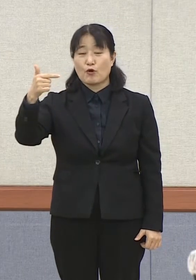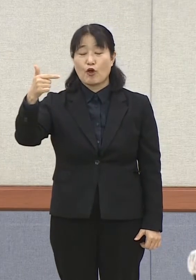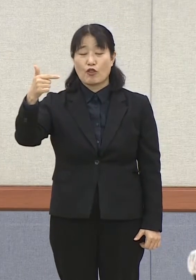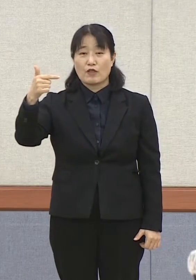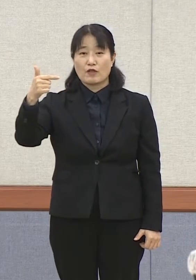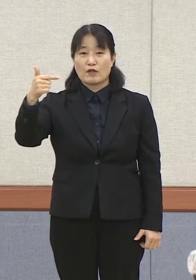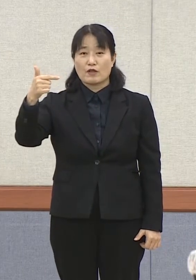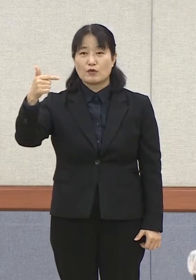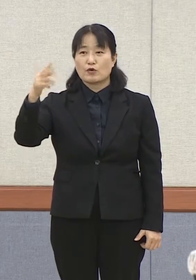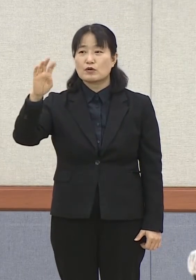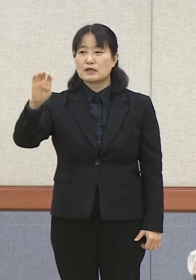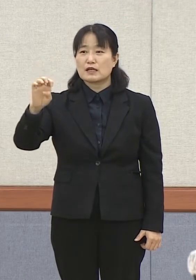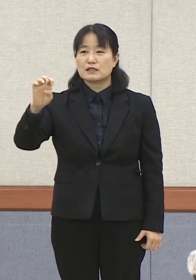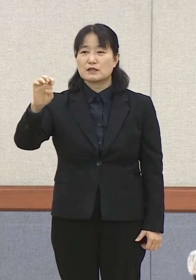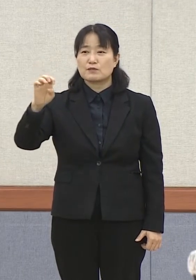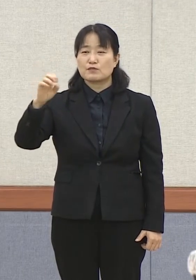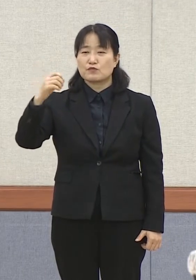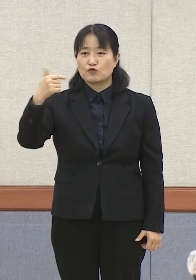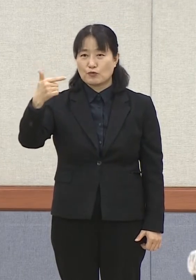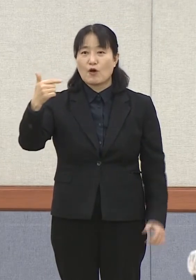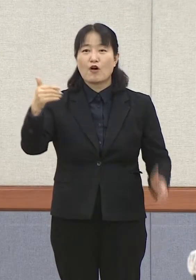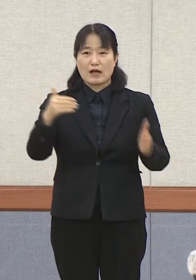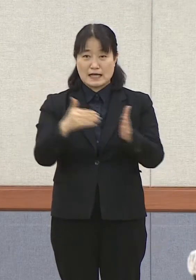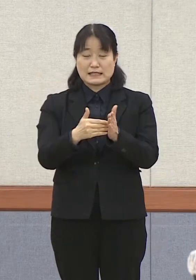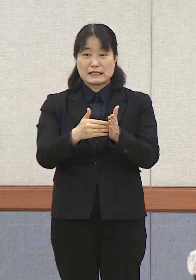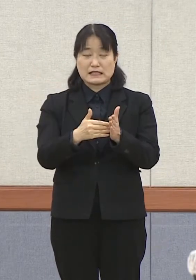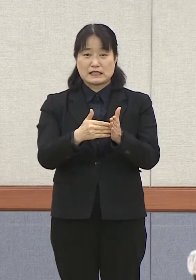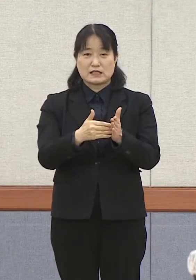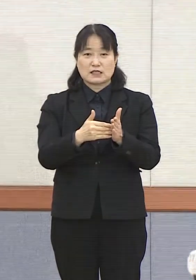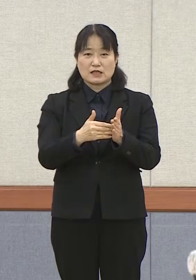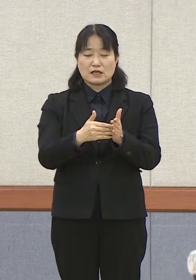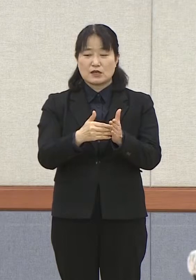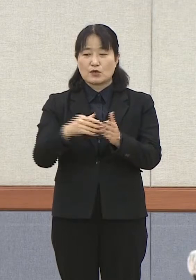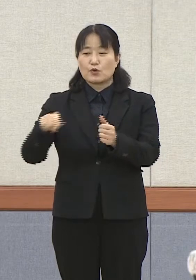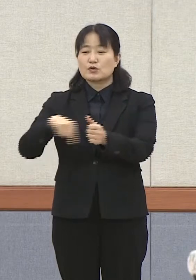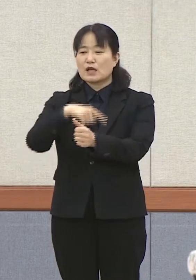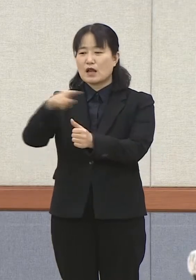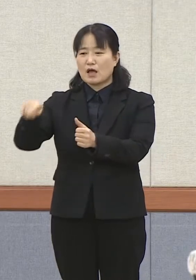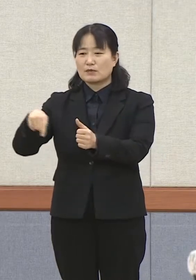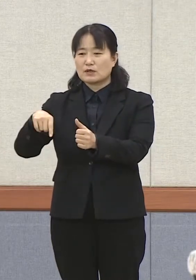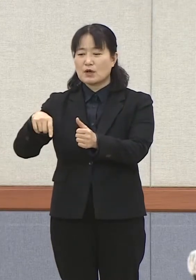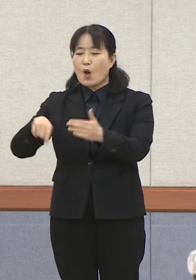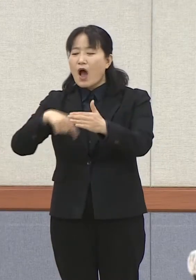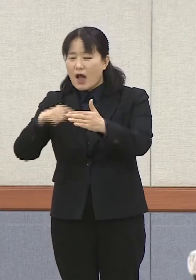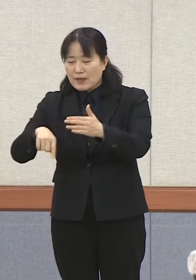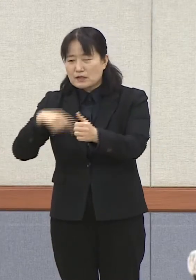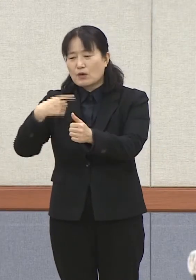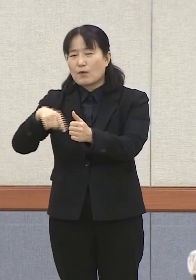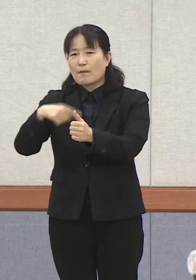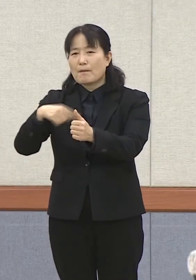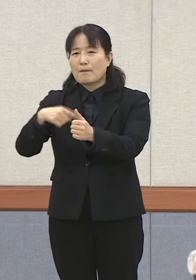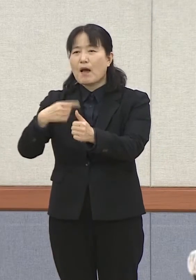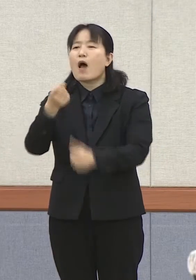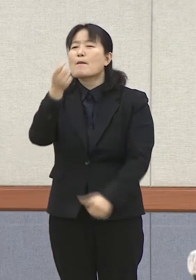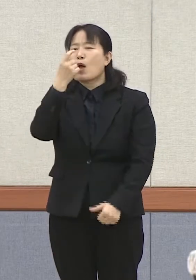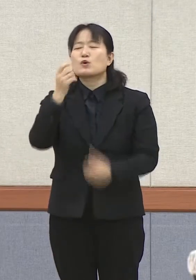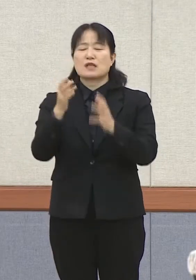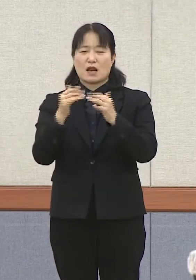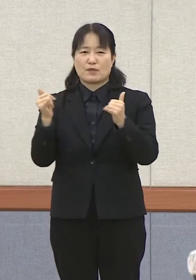46번까지죠. 이분들은 다 수강생이고 마지막 47번은